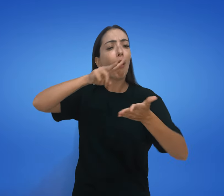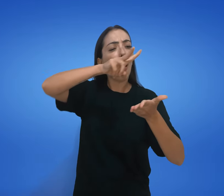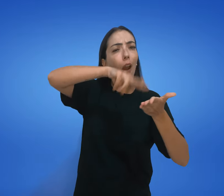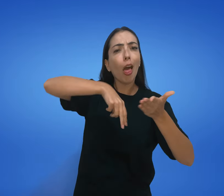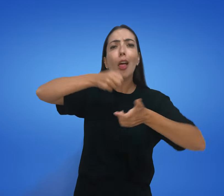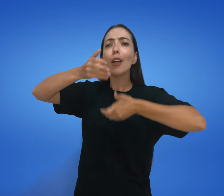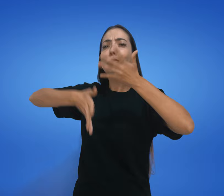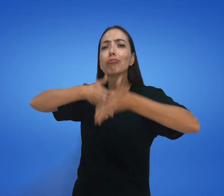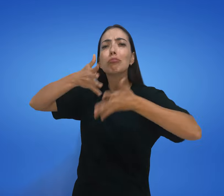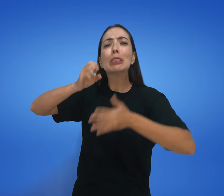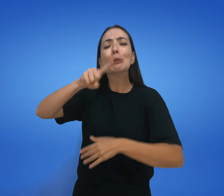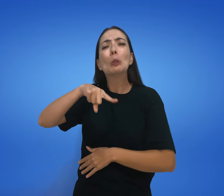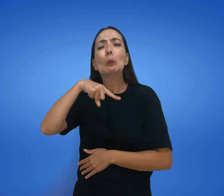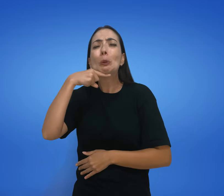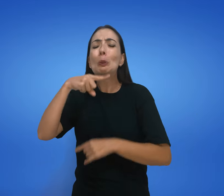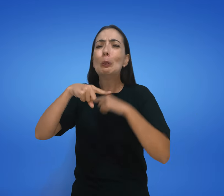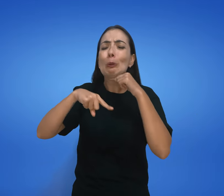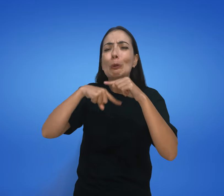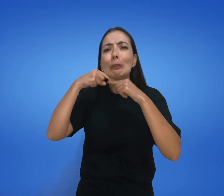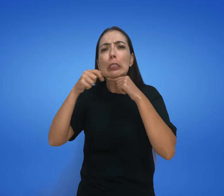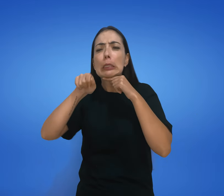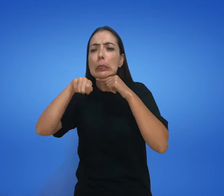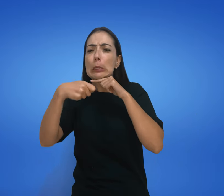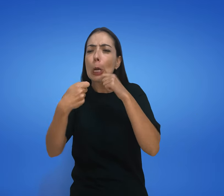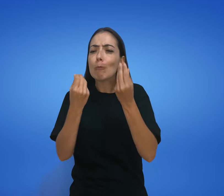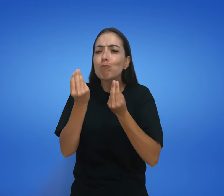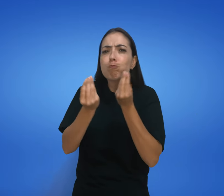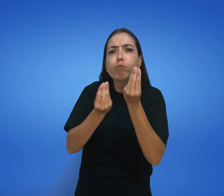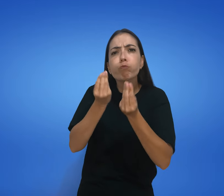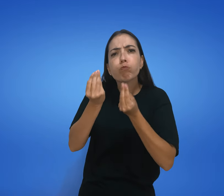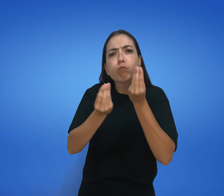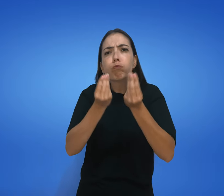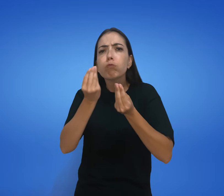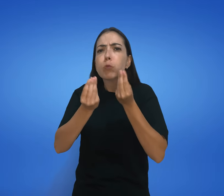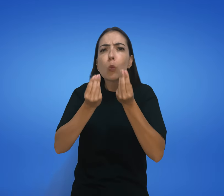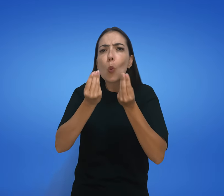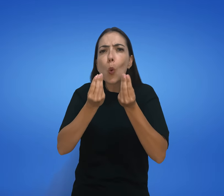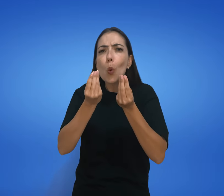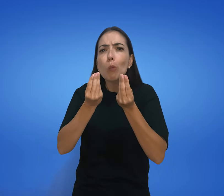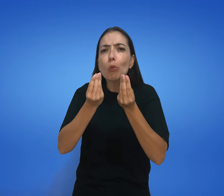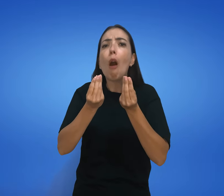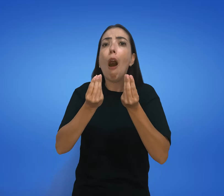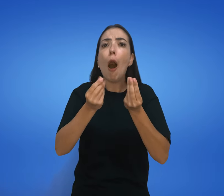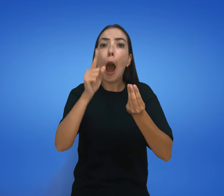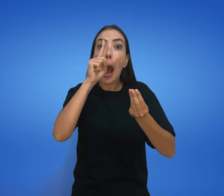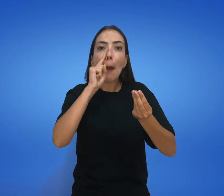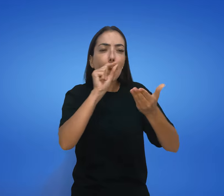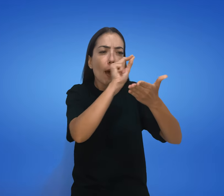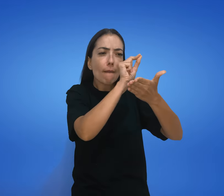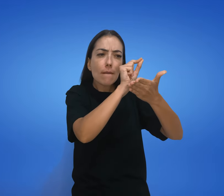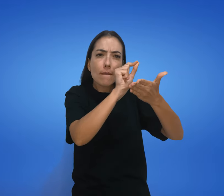Se você continuar com alguma dúvida ou não souber o sinal de alguma palavra,